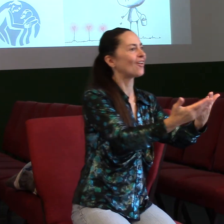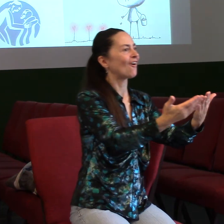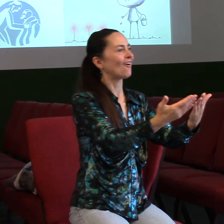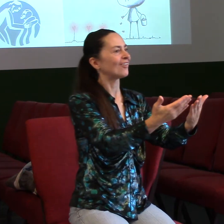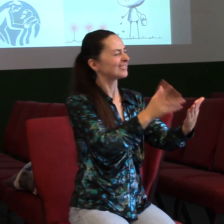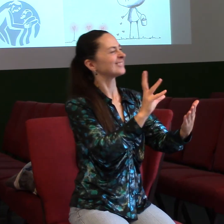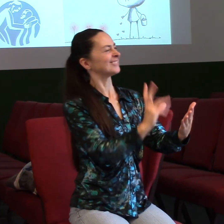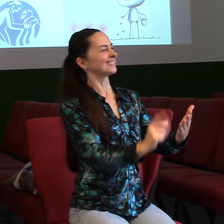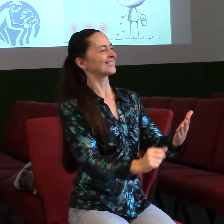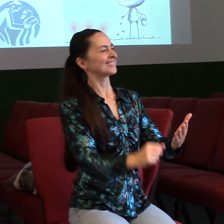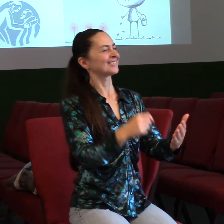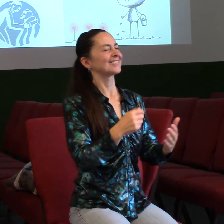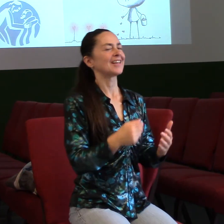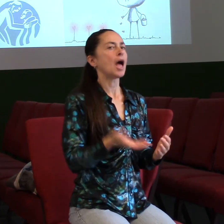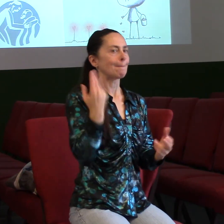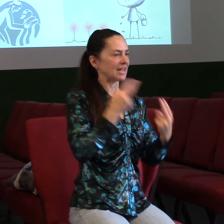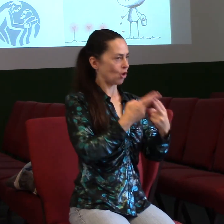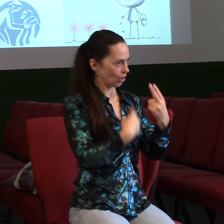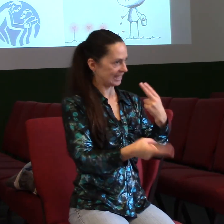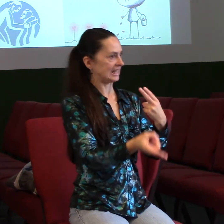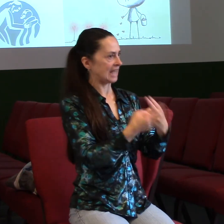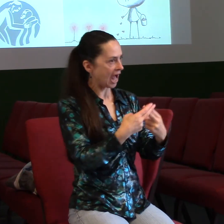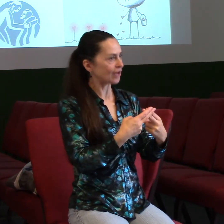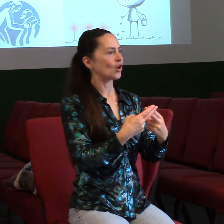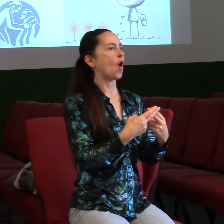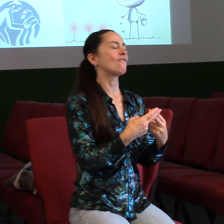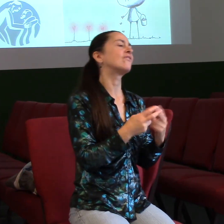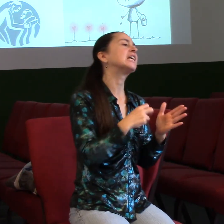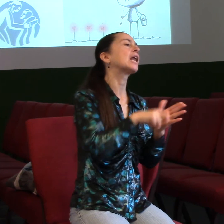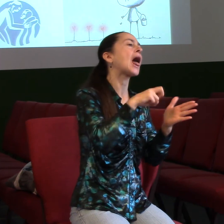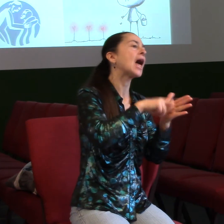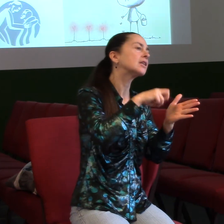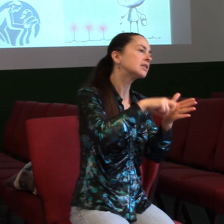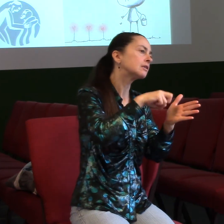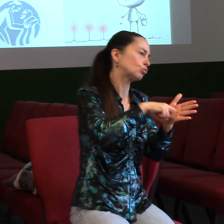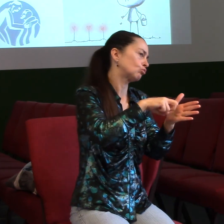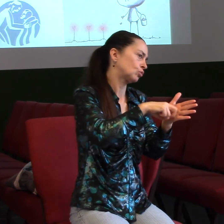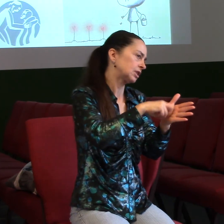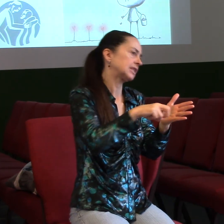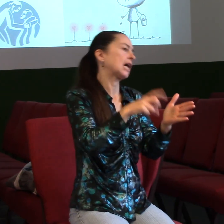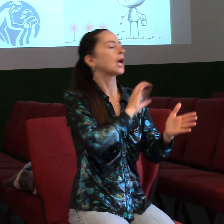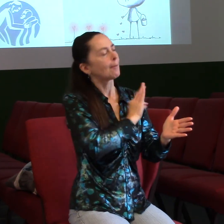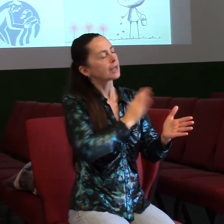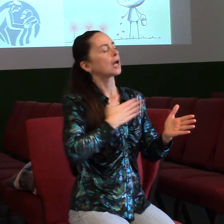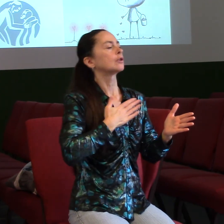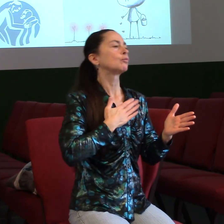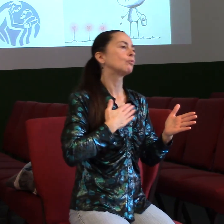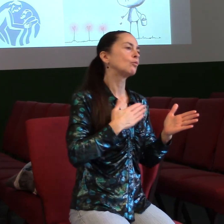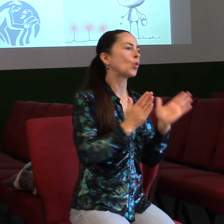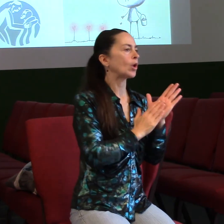Já jsem teď na jaře, byl na takovém výletě několika tídením s svým kamarádem Markem Krupou, a ač